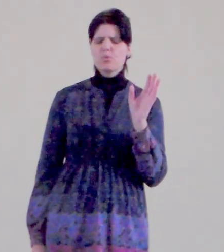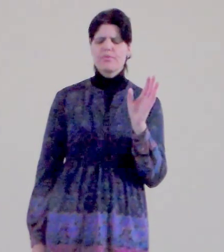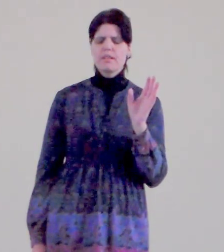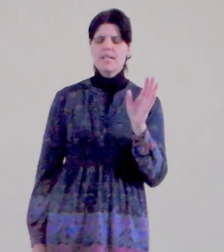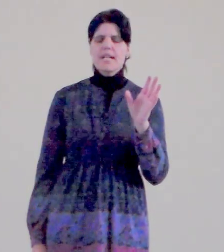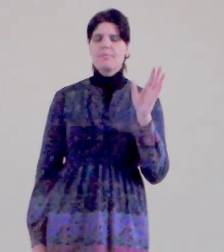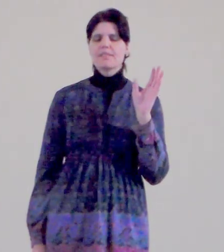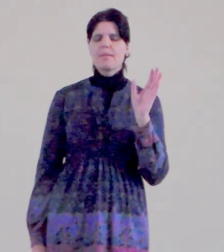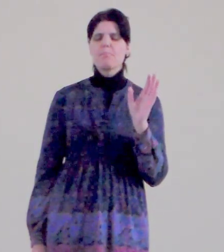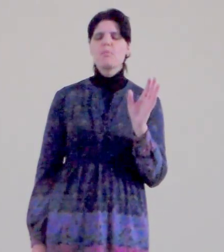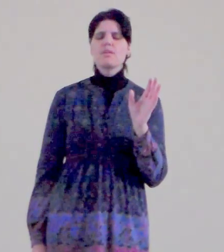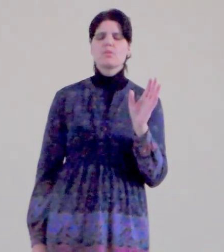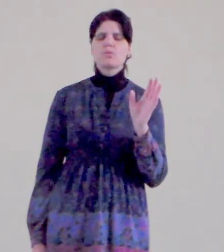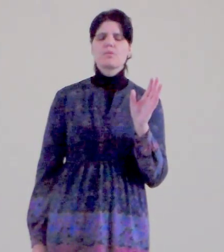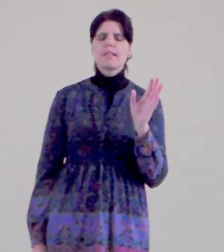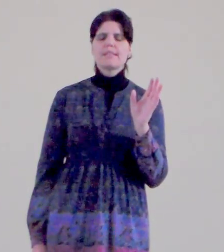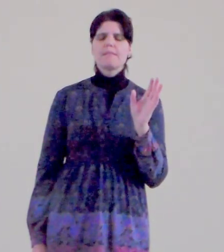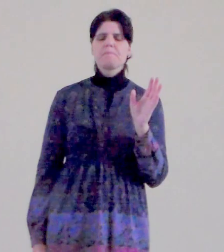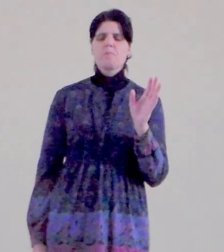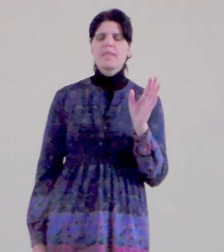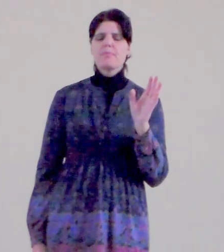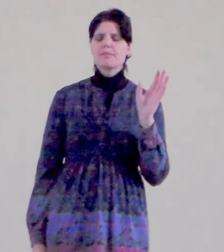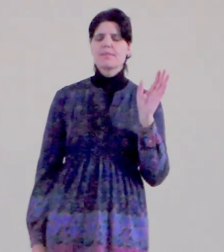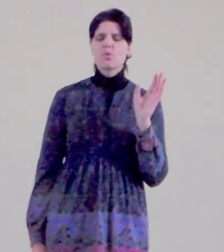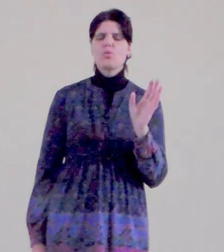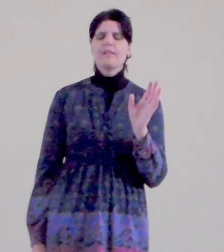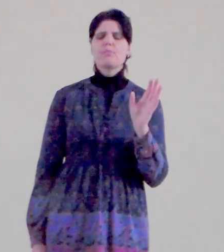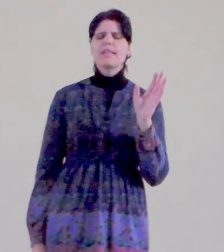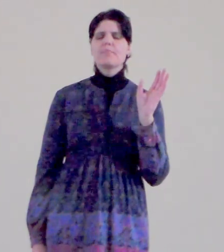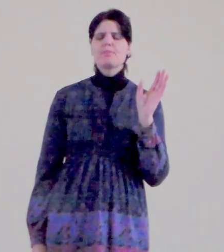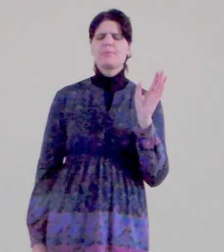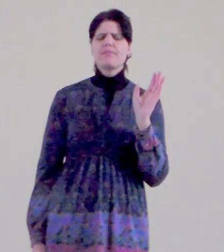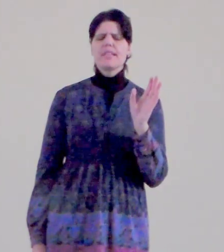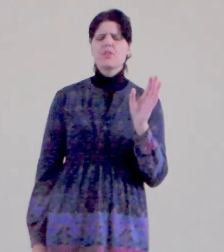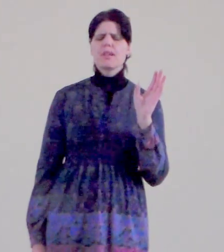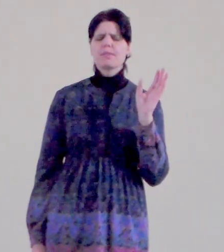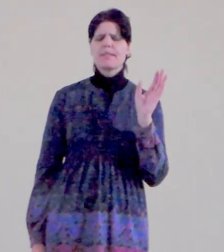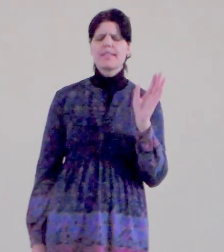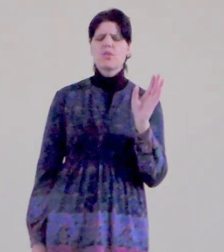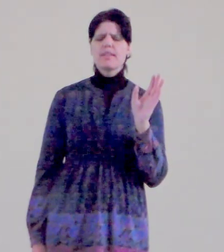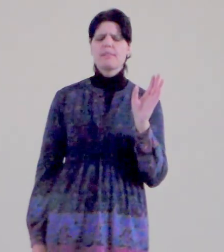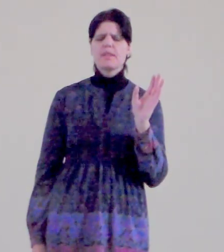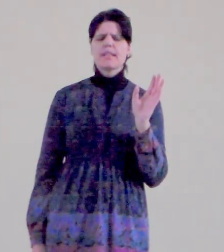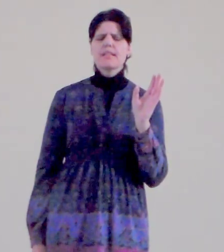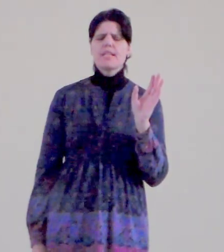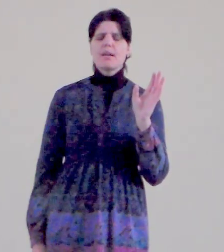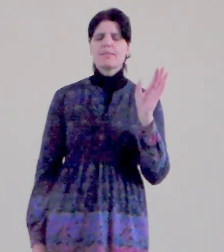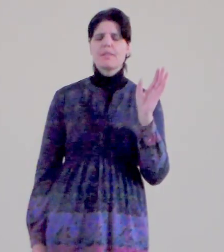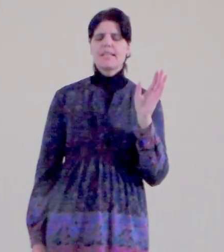mluvil, aby se nám pomohl, Pane svatý, aby jsme se to uvěrovili, aby jsme byli vděční, aby jsme děkovali Pane, aby jsme